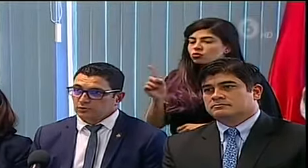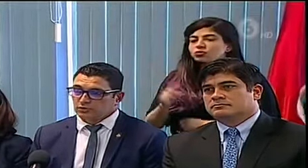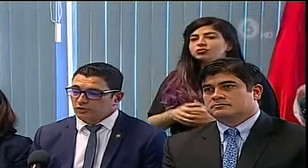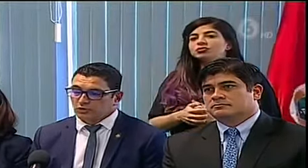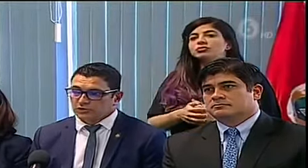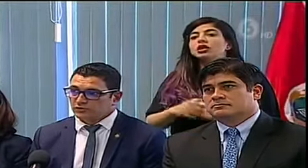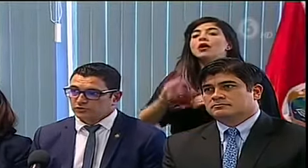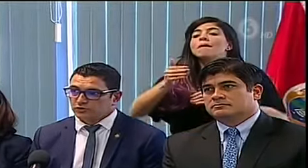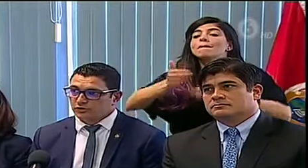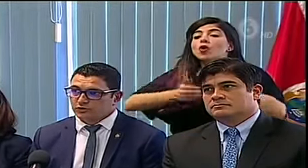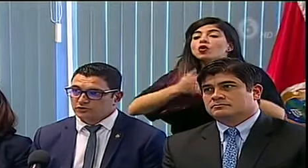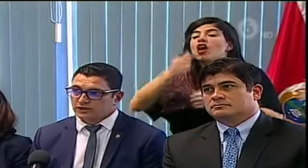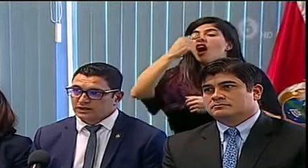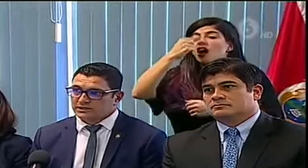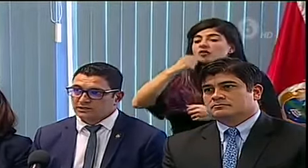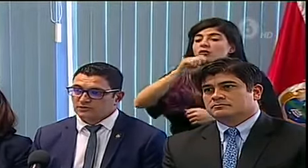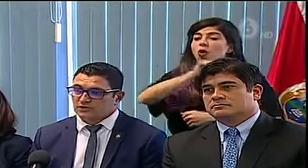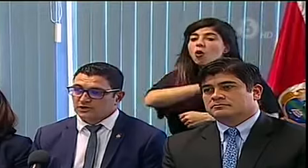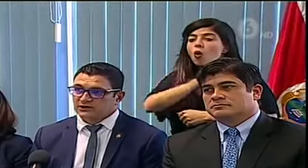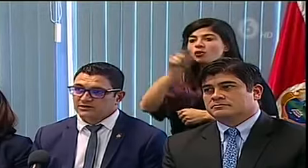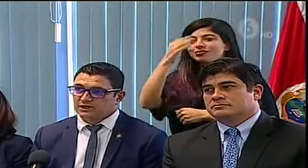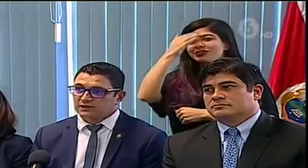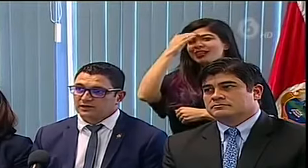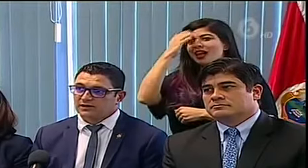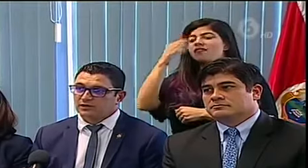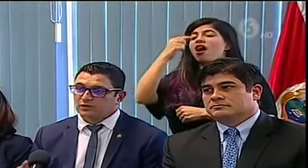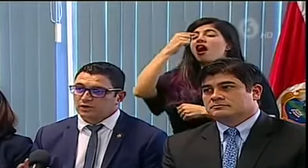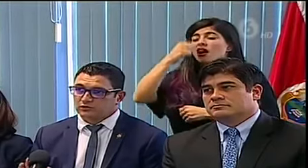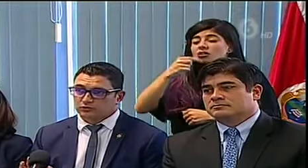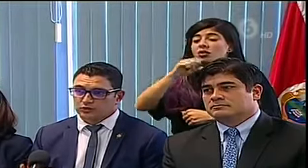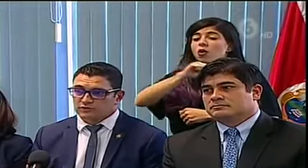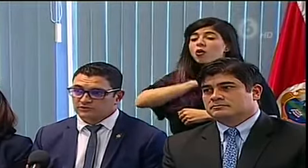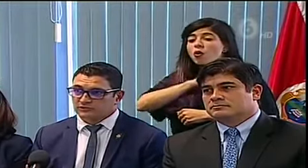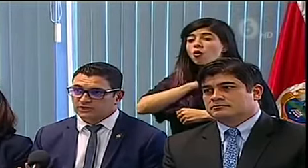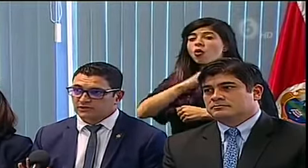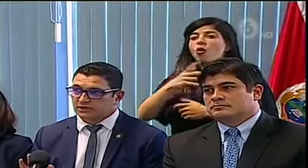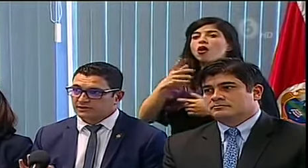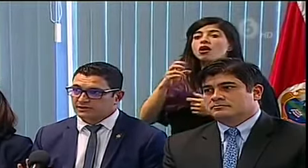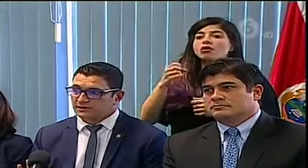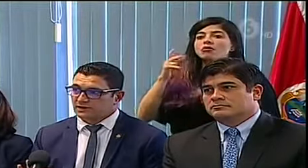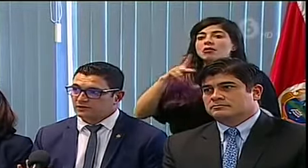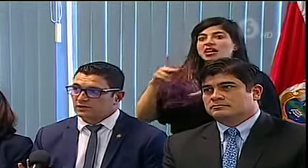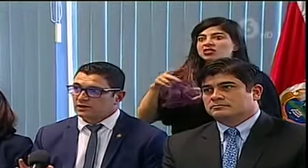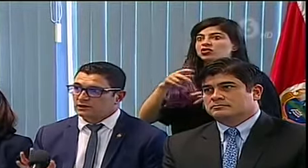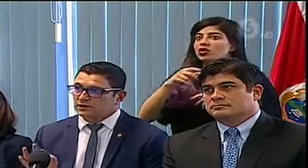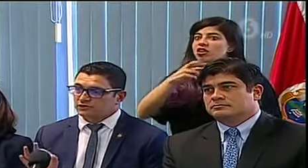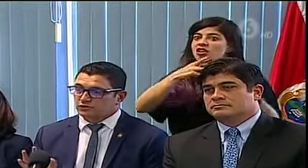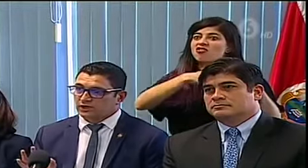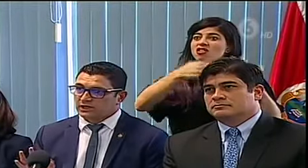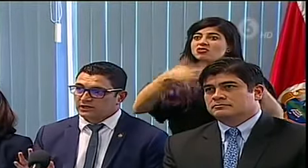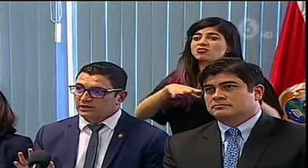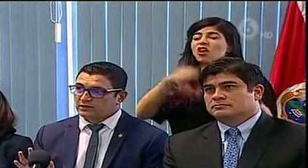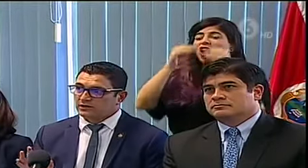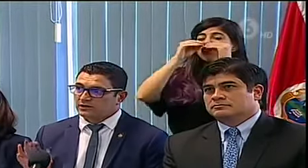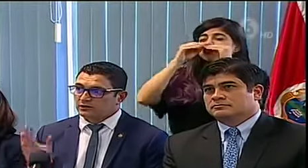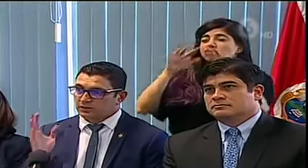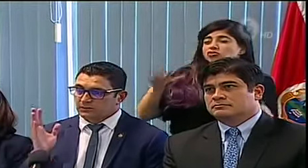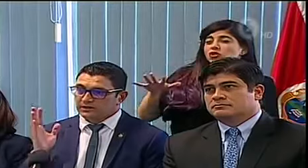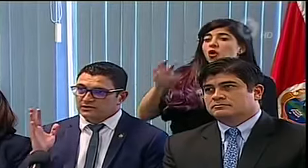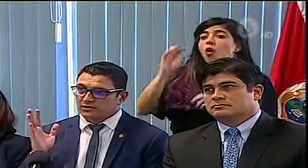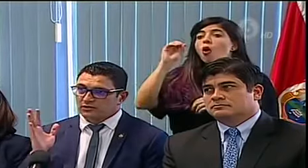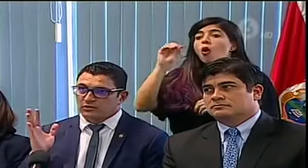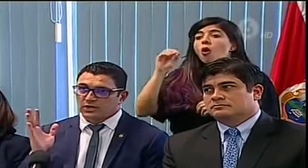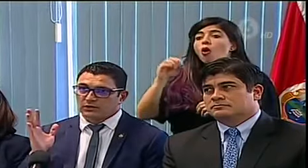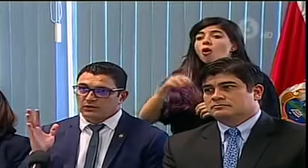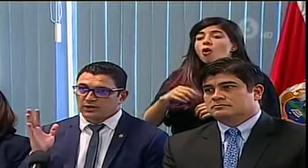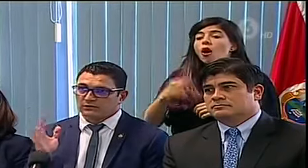el protocolo del estornudo y tos, que ya sabemos que es en realidad un acto muy irresponsable a nivel sanitario, estornudar al aire libre o